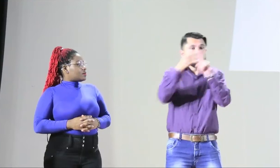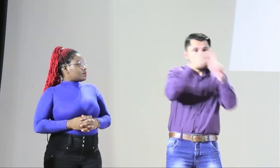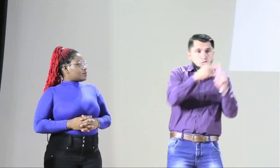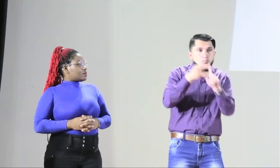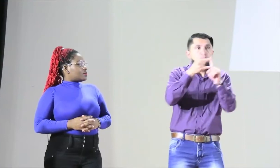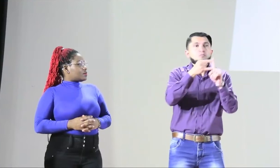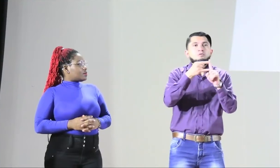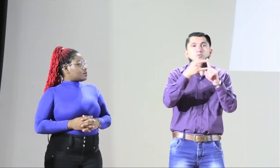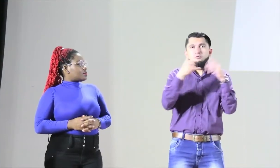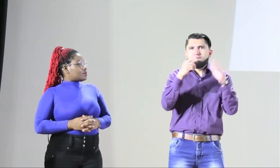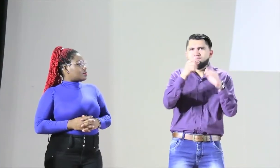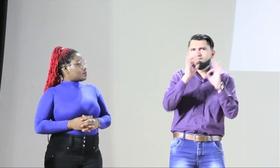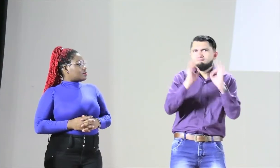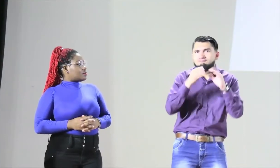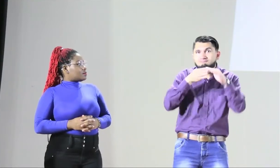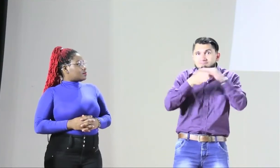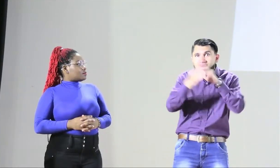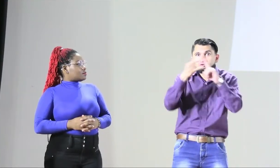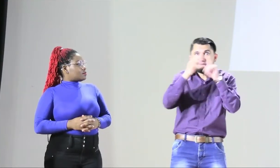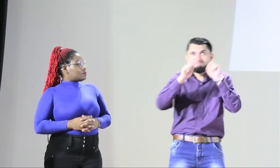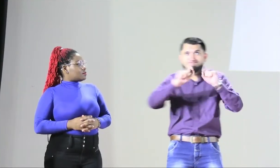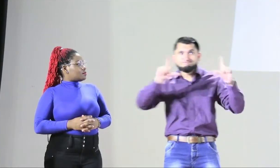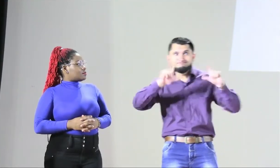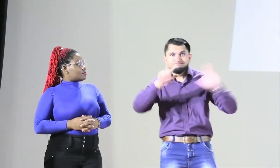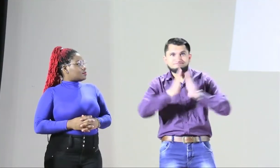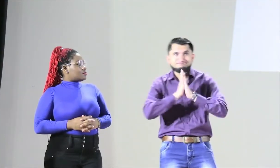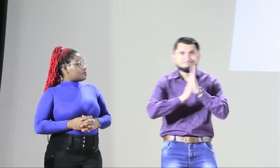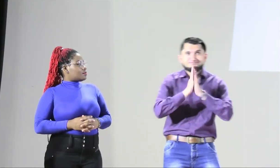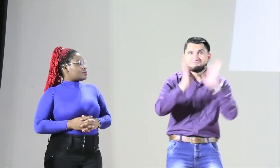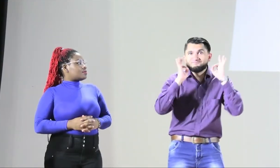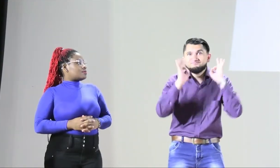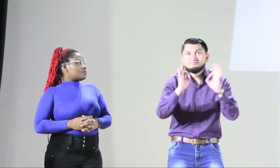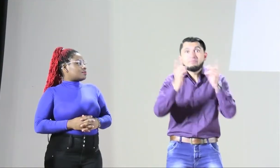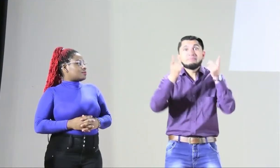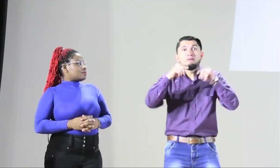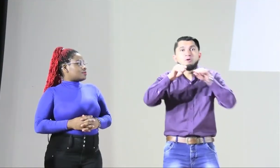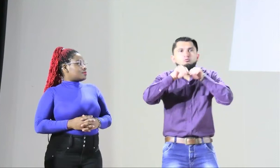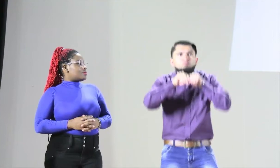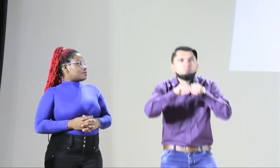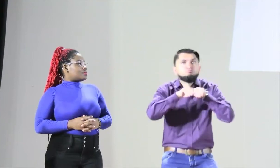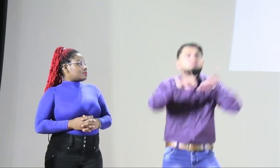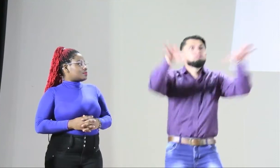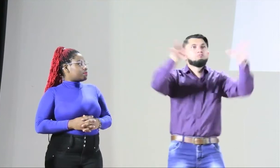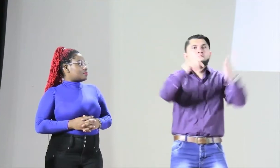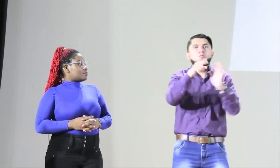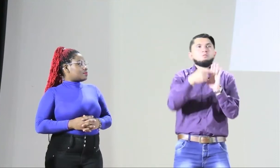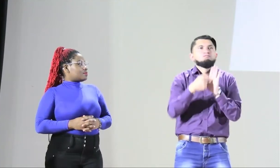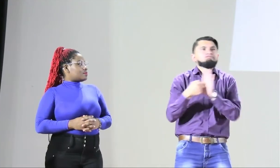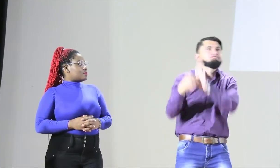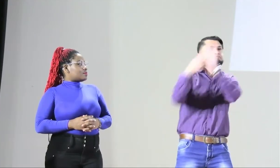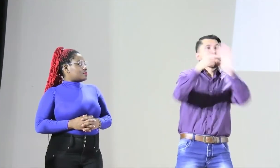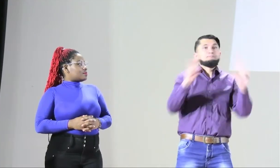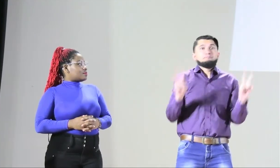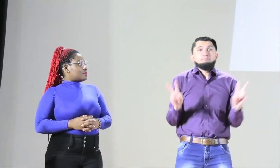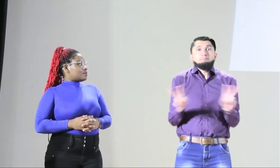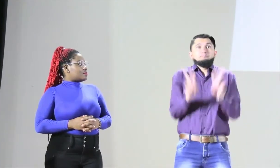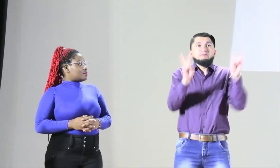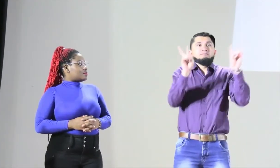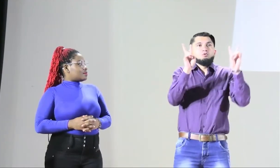todas, a este espacio, igualmente a todas las personas que están conectadas con nosotros a través de Zoom, que